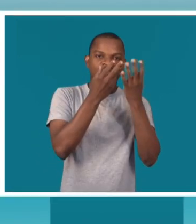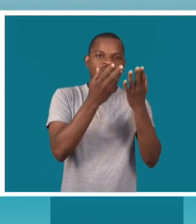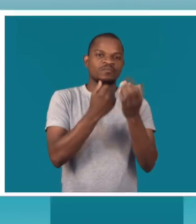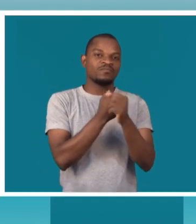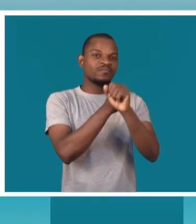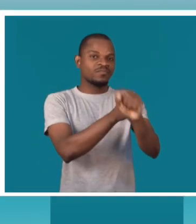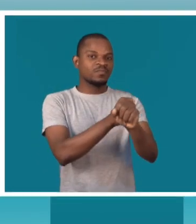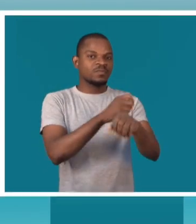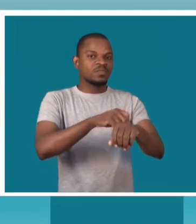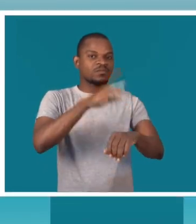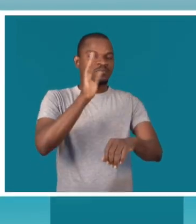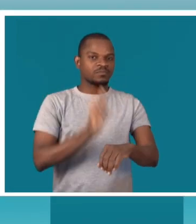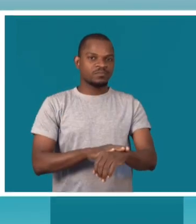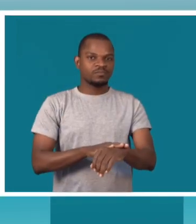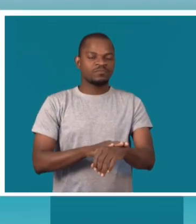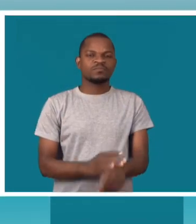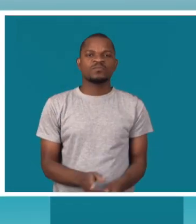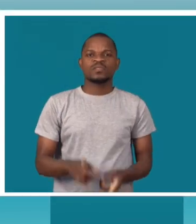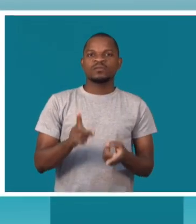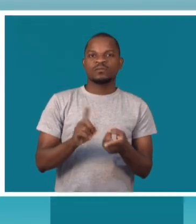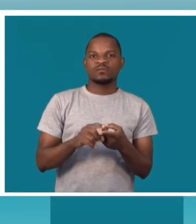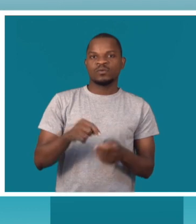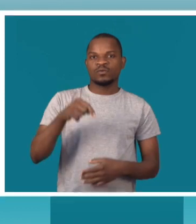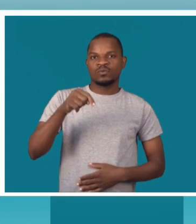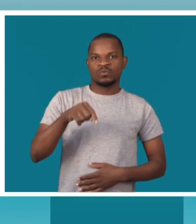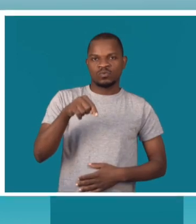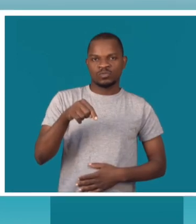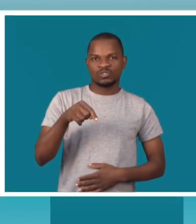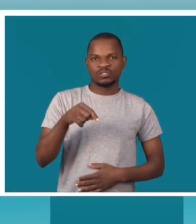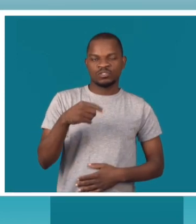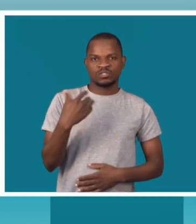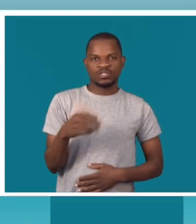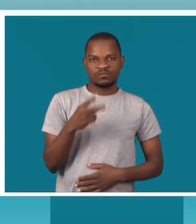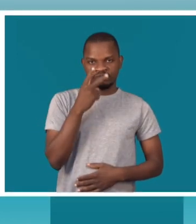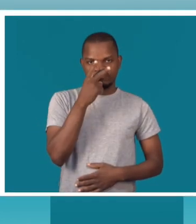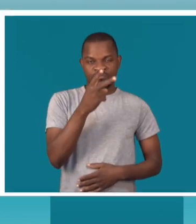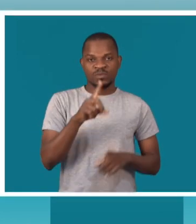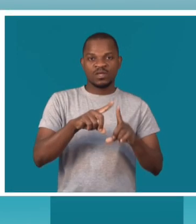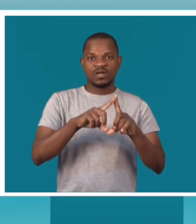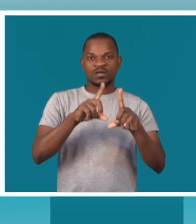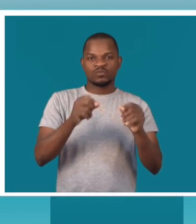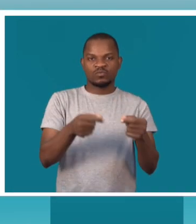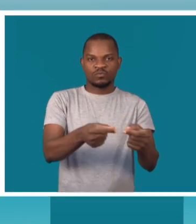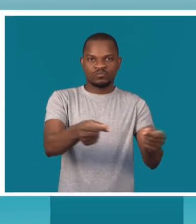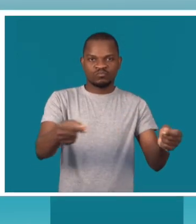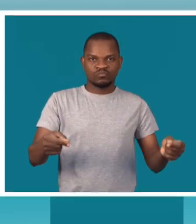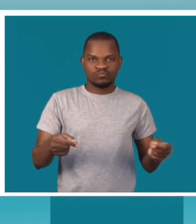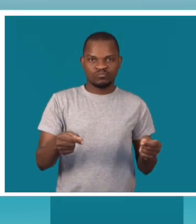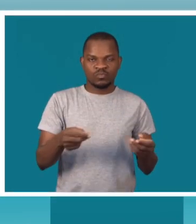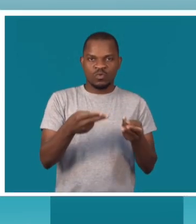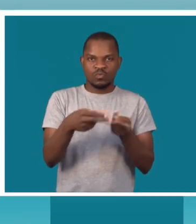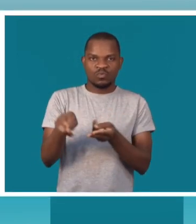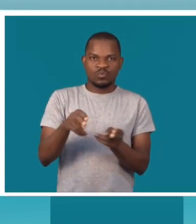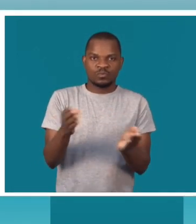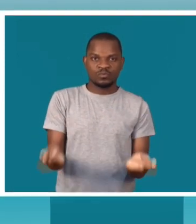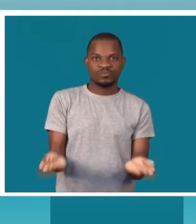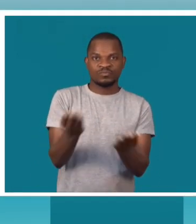e combate à malária. E ao nós, hoje, havermos aqui esta assinatura deste memorando de entendimento, em que está junto